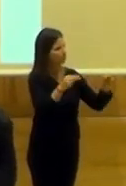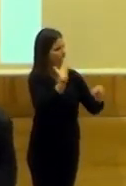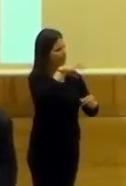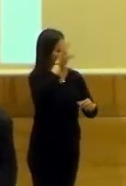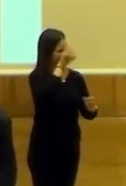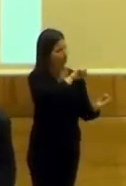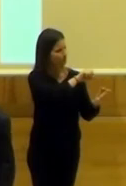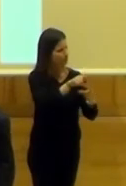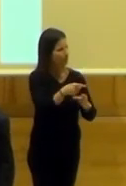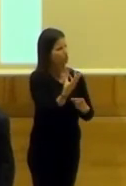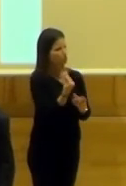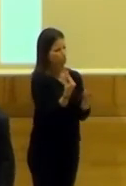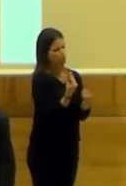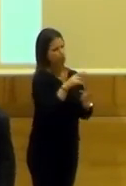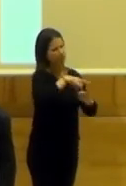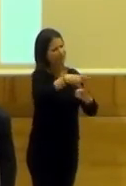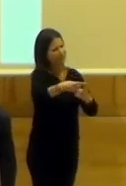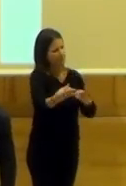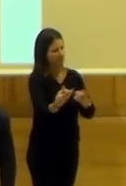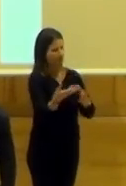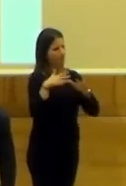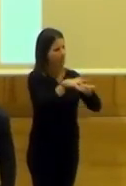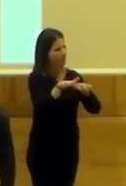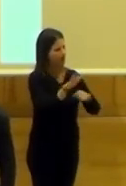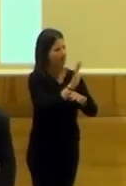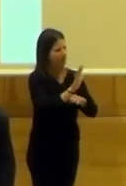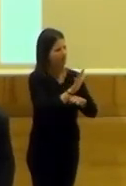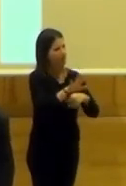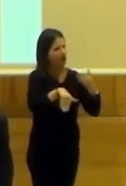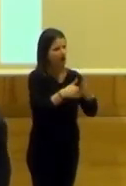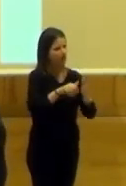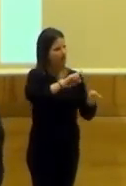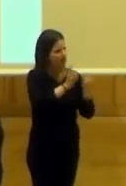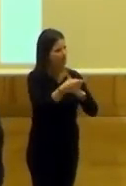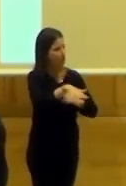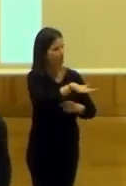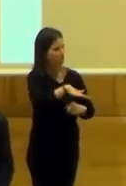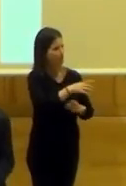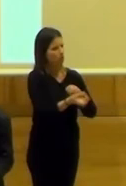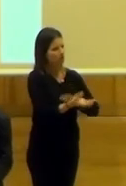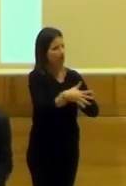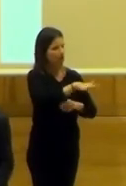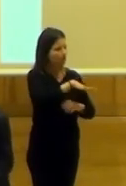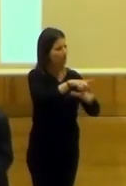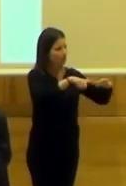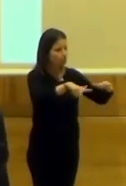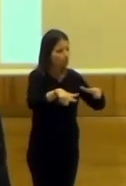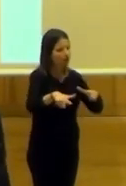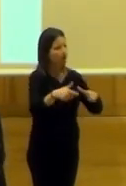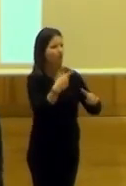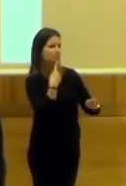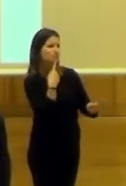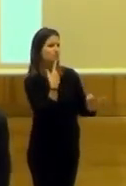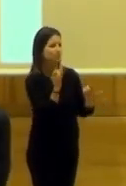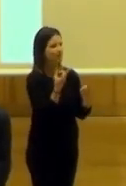se ha criticado el número de asistencia que el cine club universitario, desde que no nos han dado este espacio, hemos generado ahí un espacio, una sala que creéis que es caso